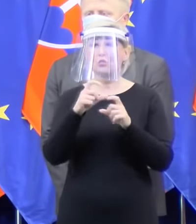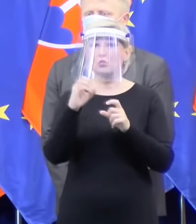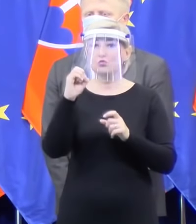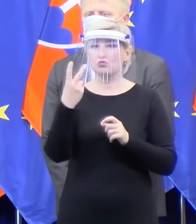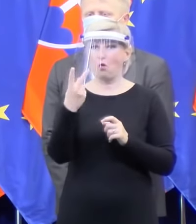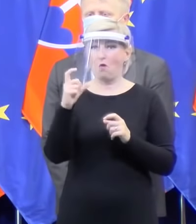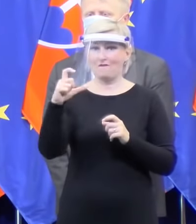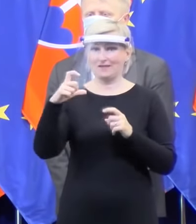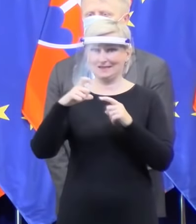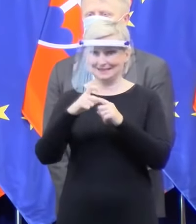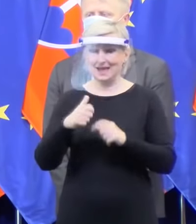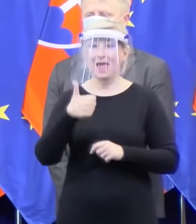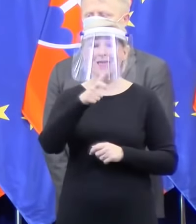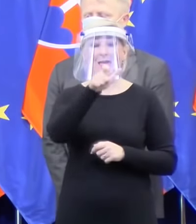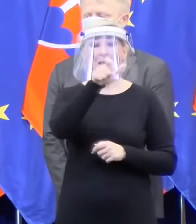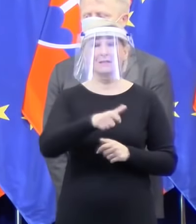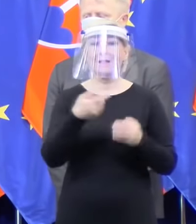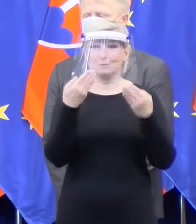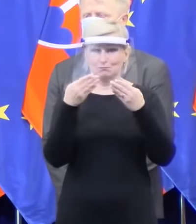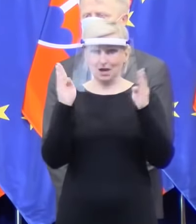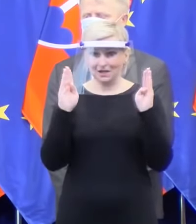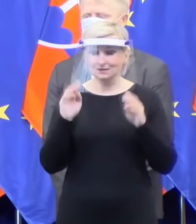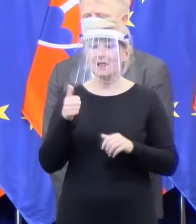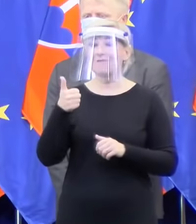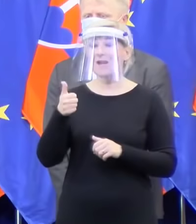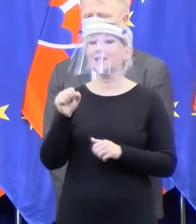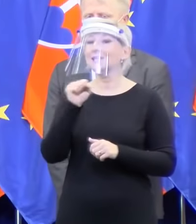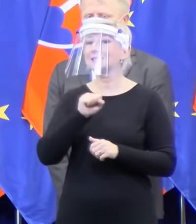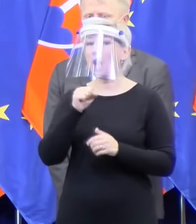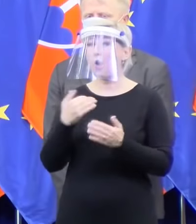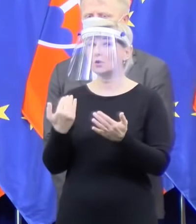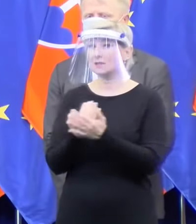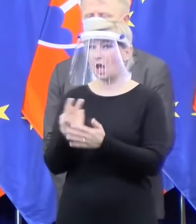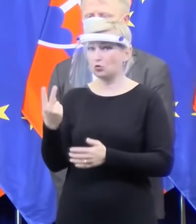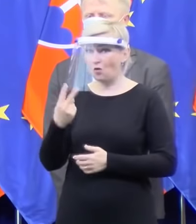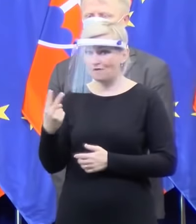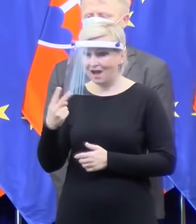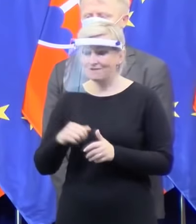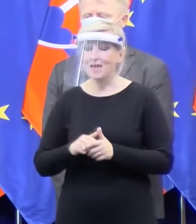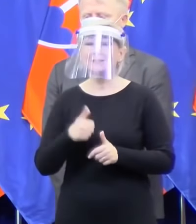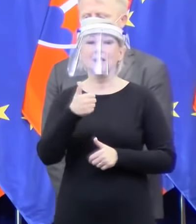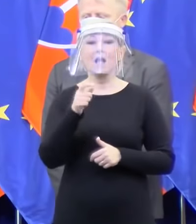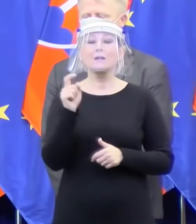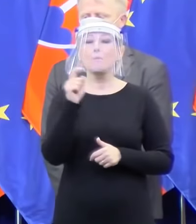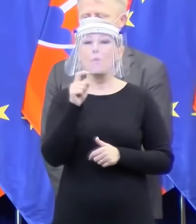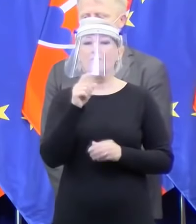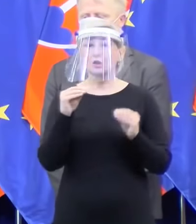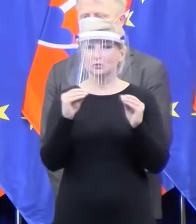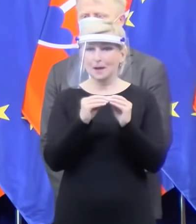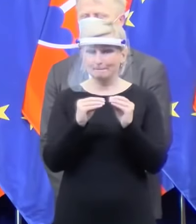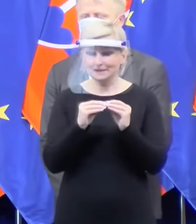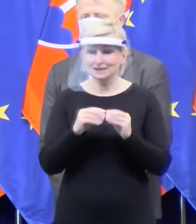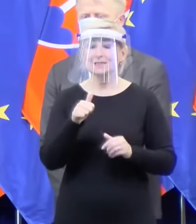pacient slovenská krajina, záhorská Nová Vez, považská Bystrica, Nová Dubnica,